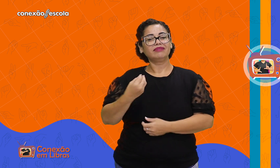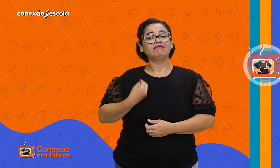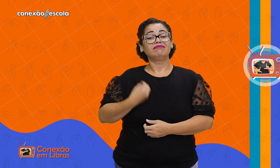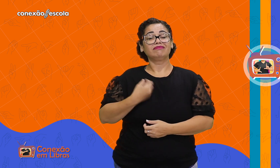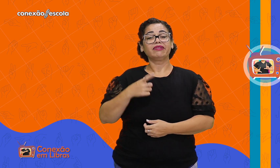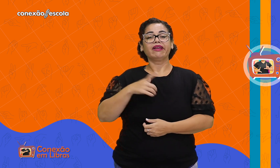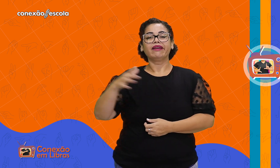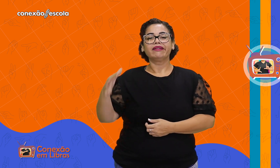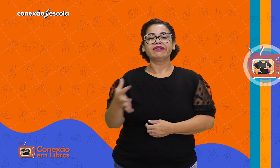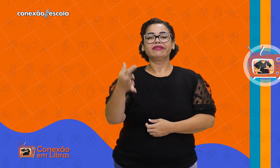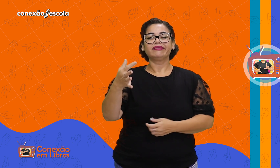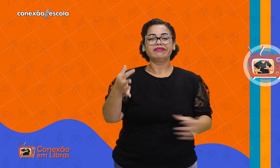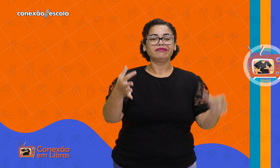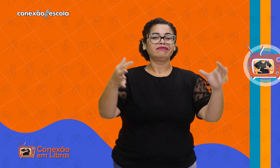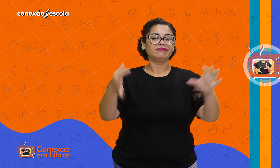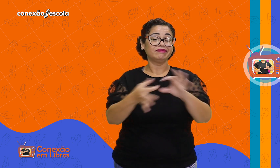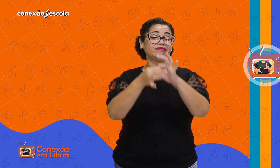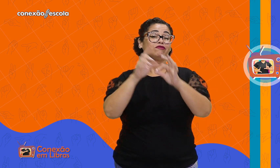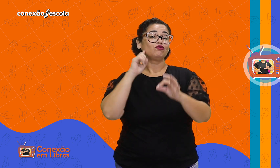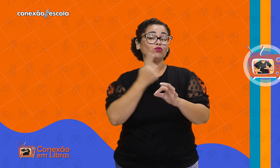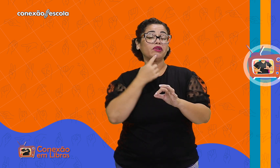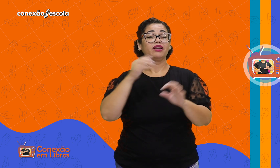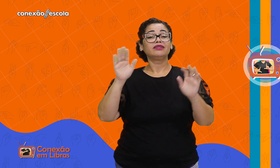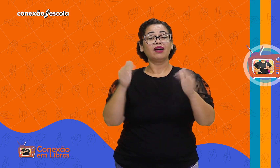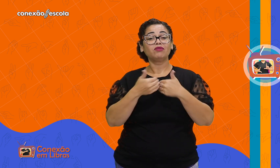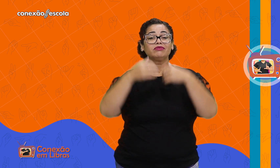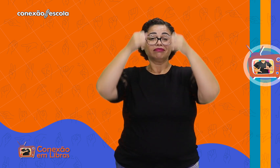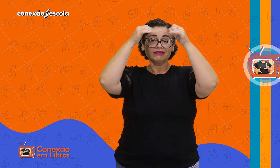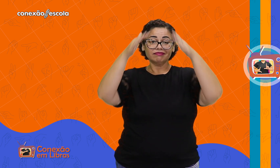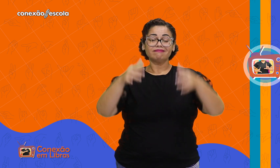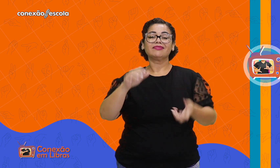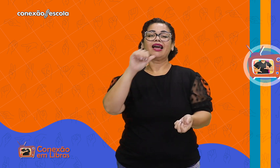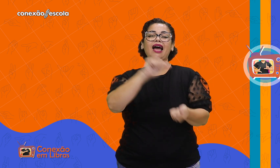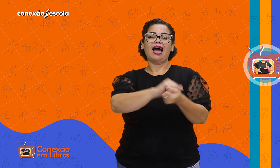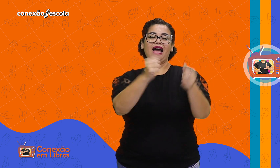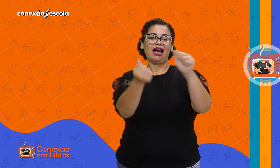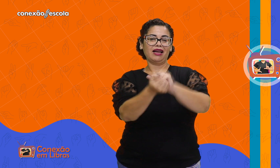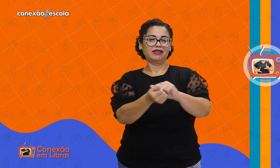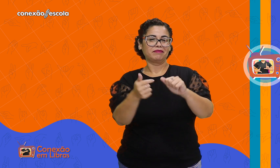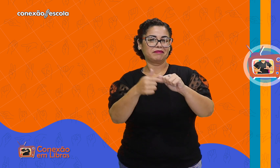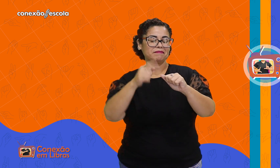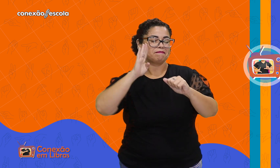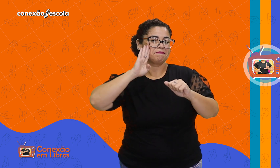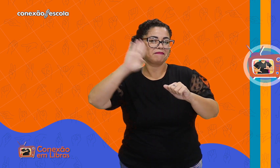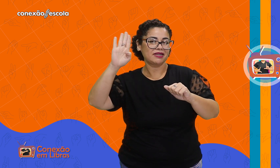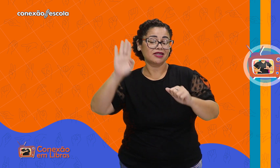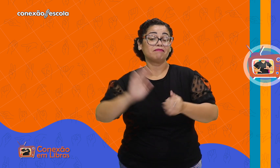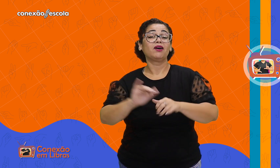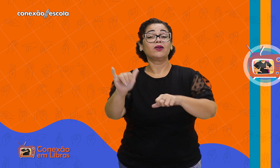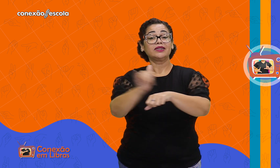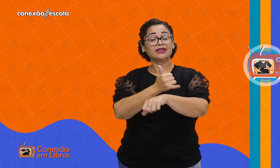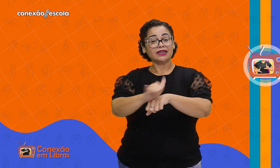incluir aqueles que vivenciam a interseção entre autismo e surdez? A adaptação é a palavra-chave.